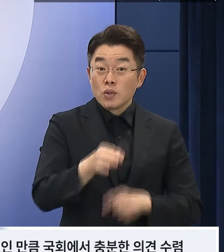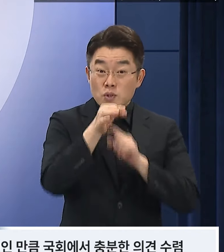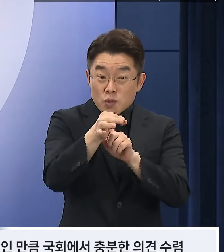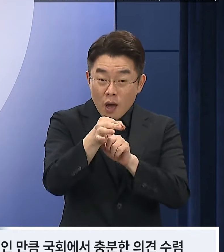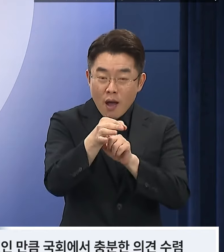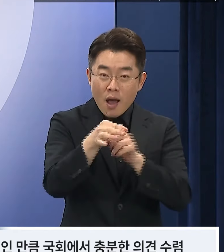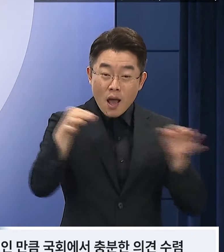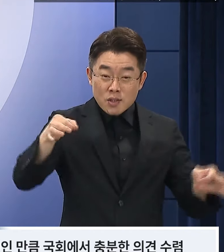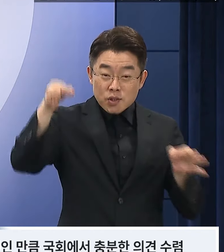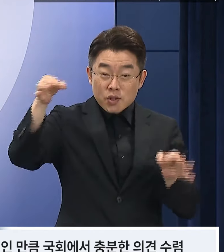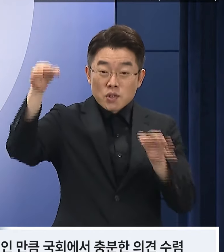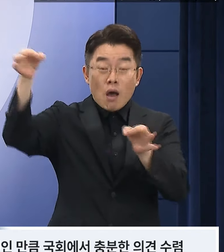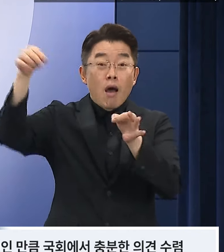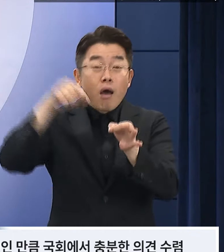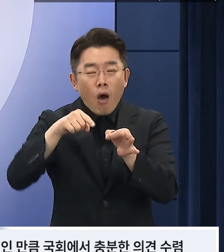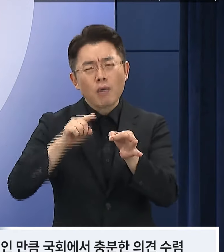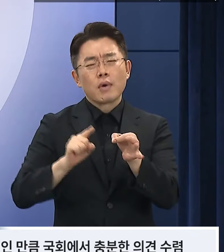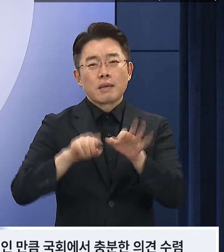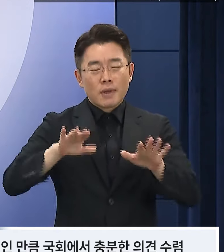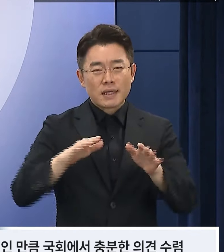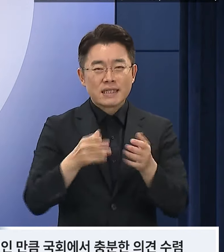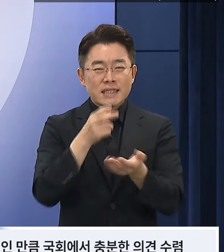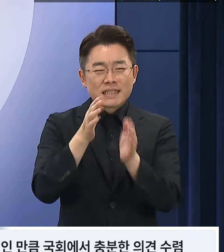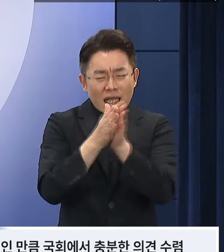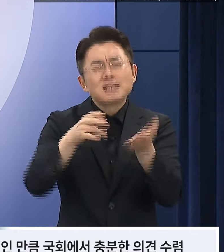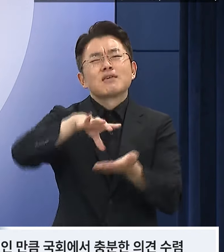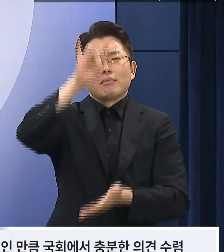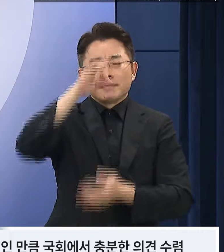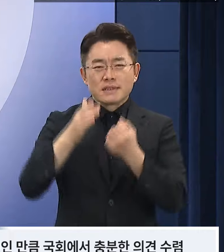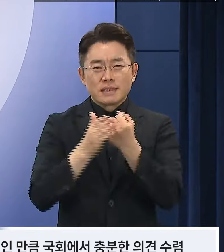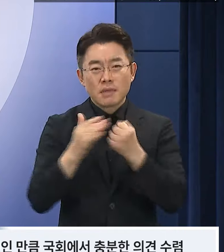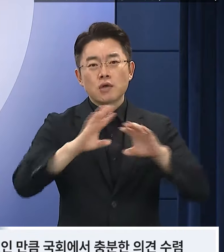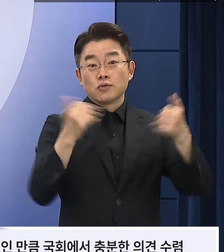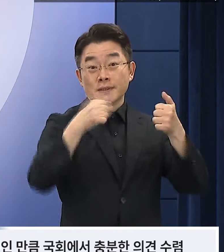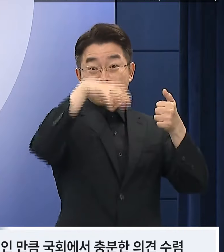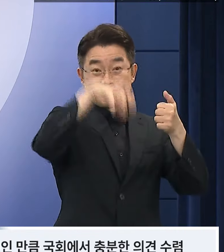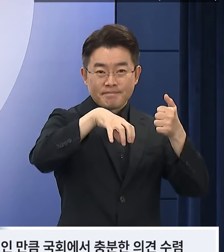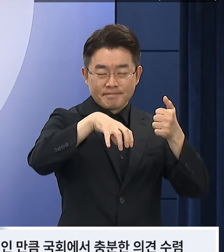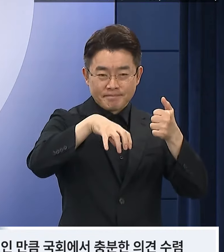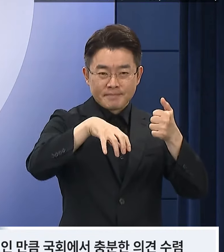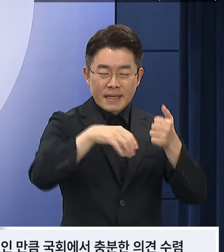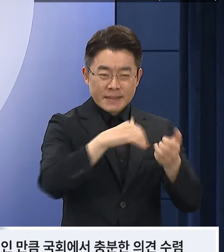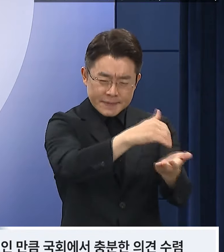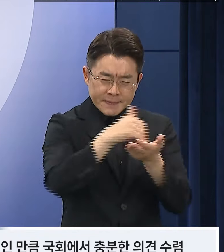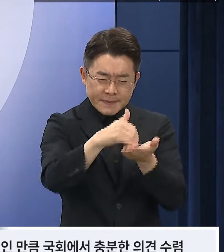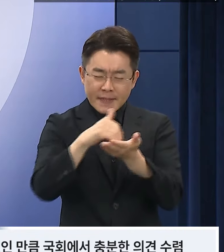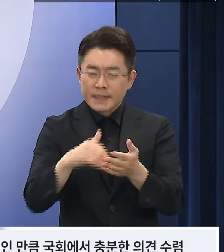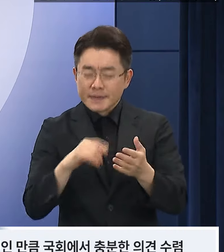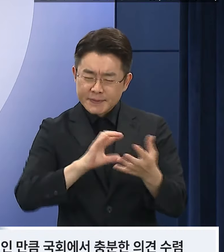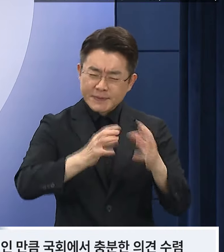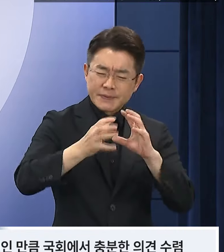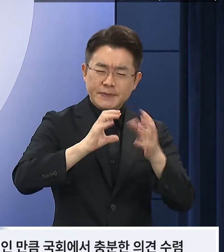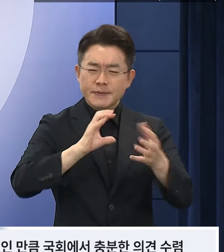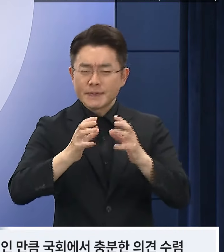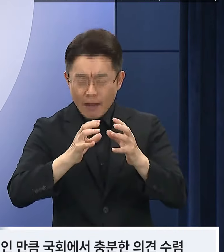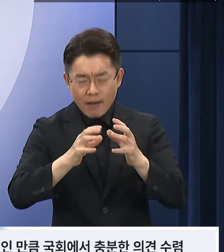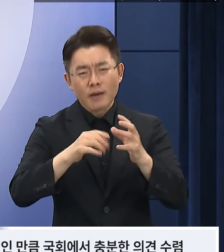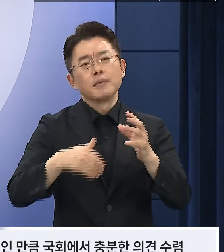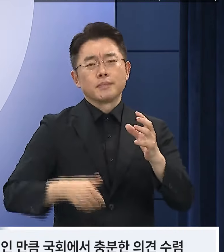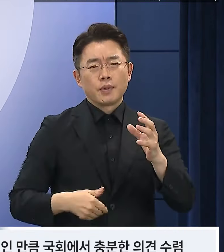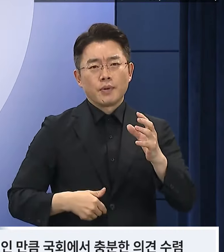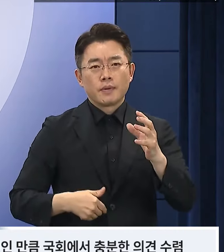차등은 처음 시도하는 것인 만큼 국회에서 충분한 의견 수렴 과정을 거쳐 논의가